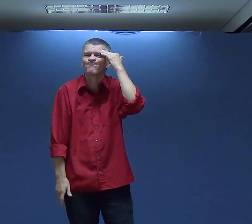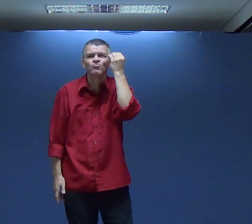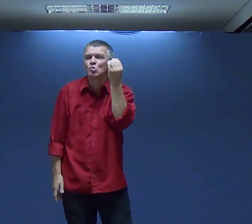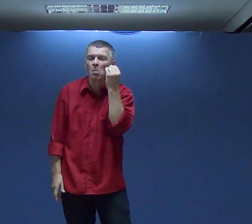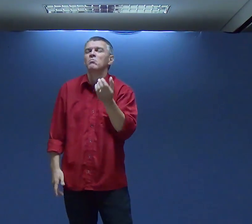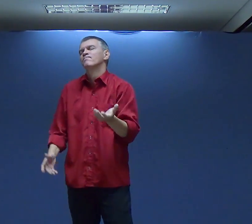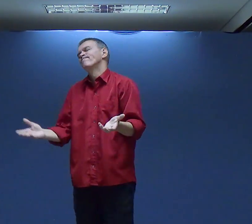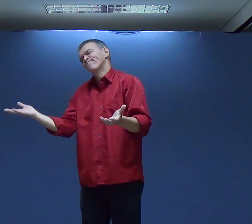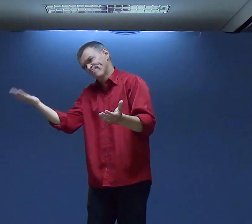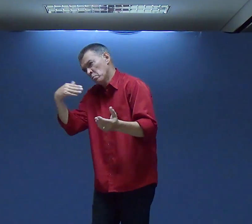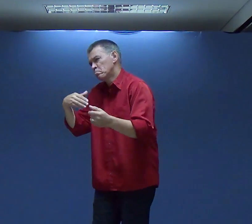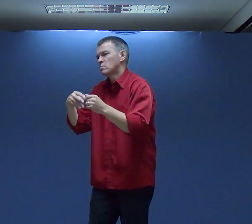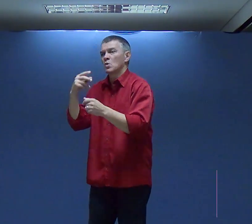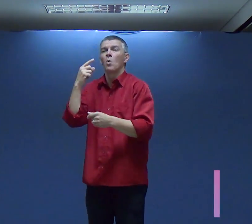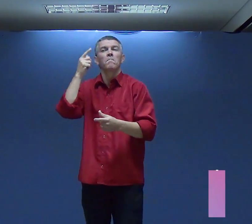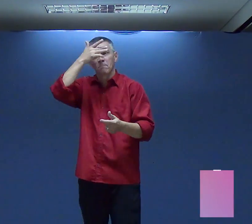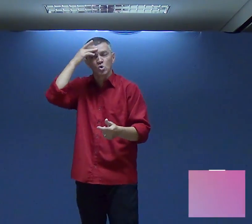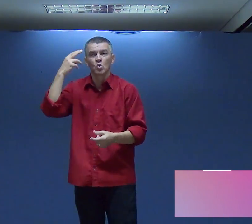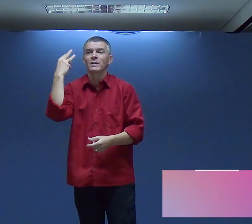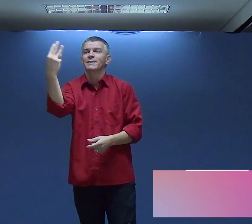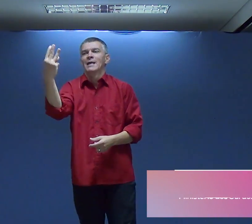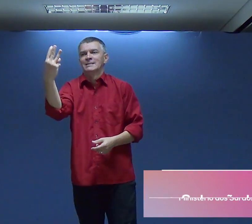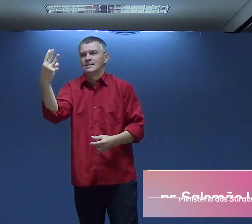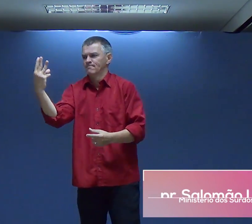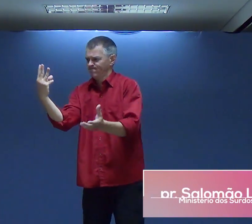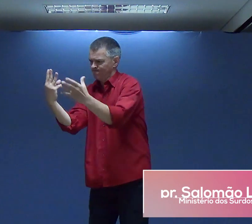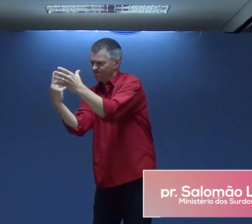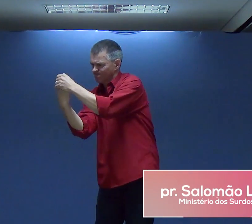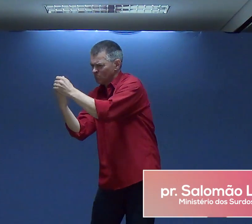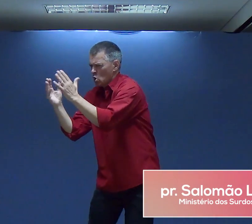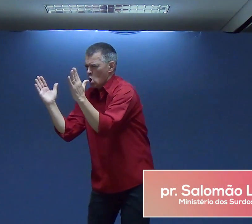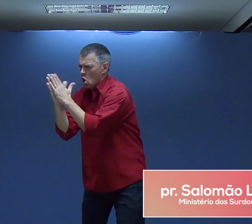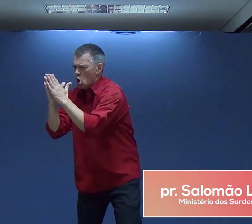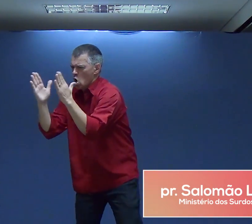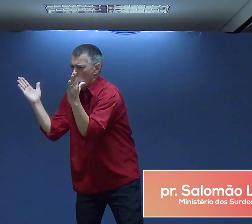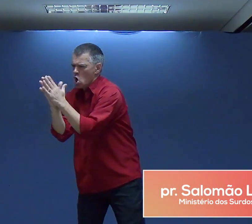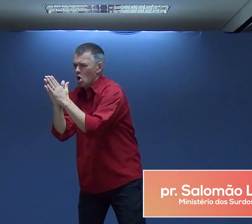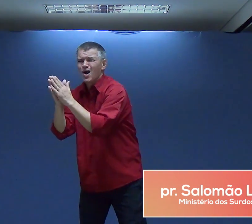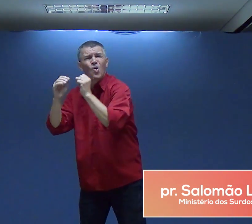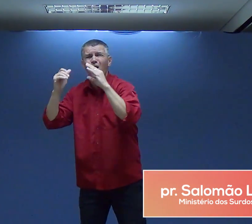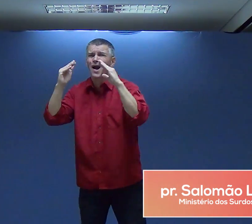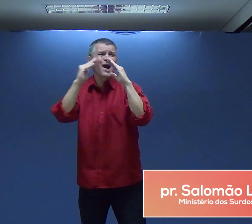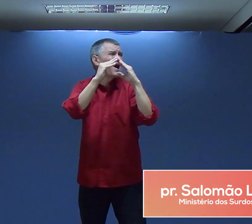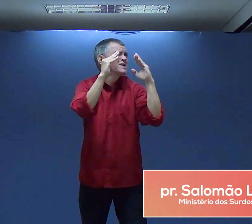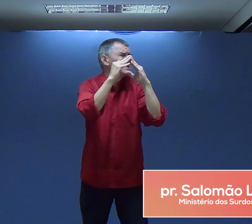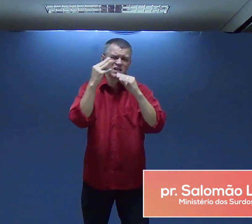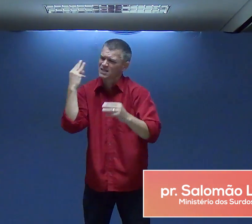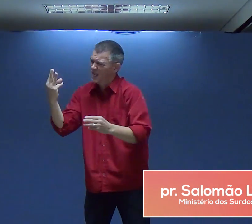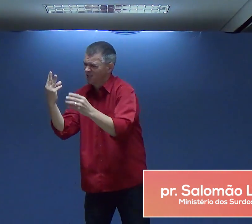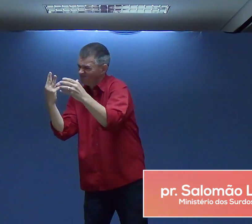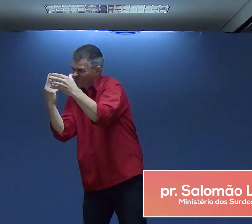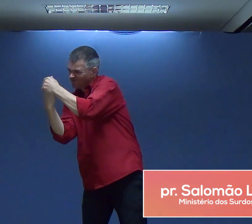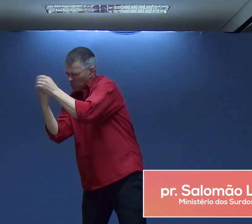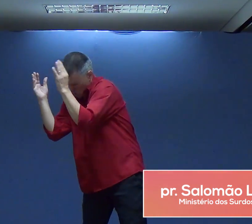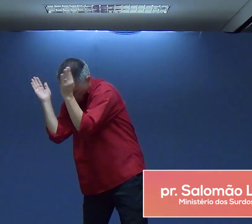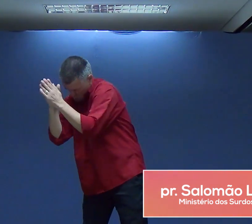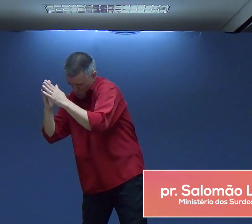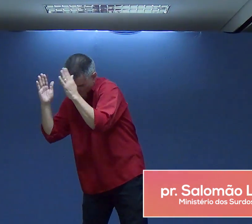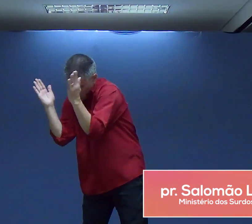orar Pelo Outro Ah Tem problema Lá Tem problema Vamos futurir E vamos orar Ah Temos